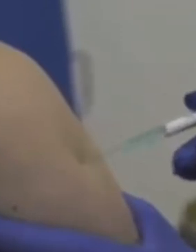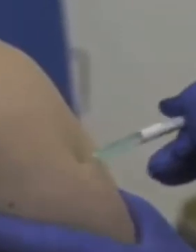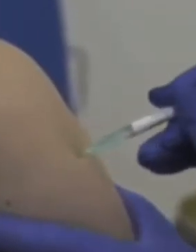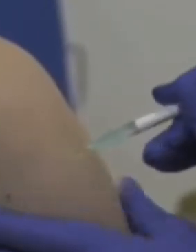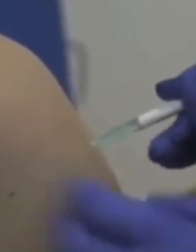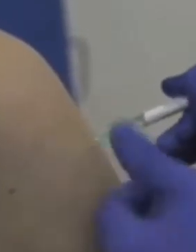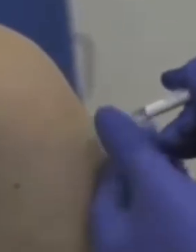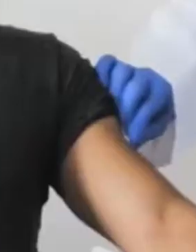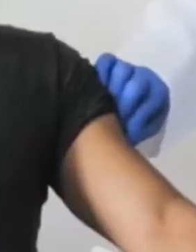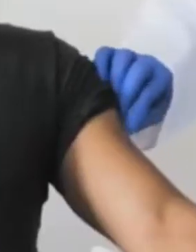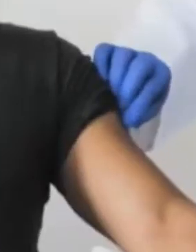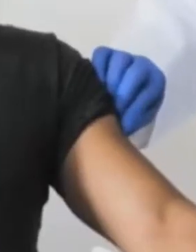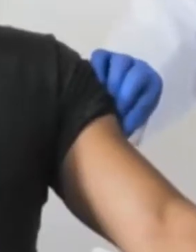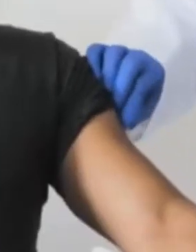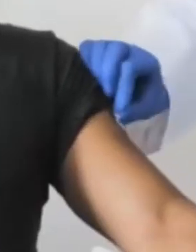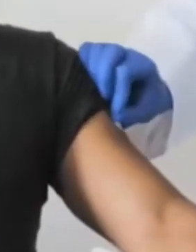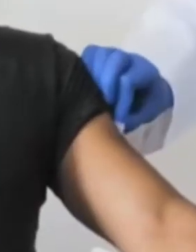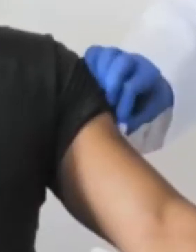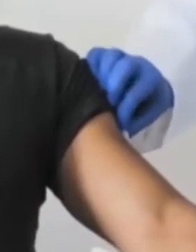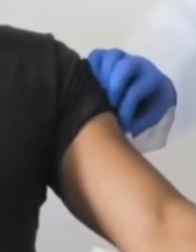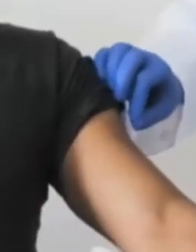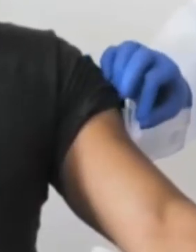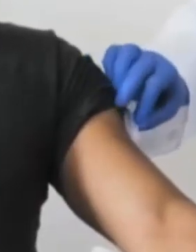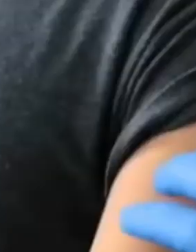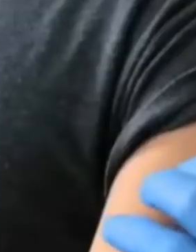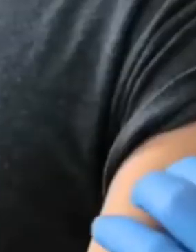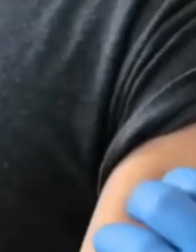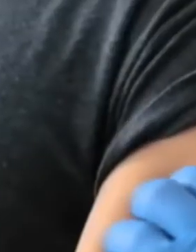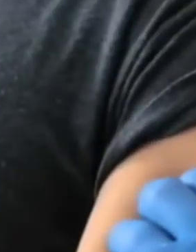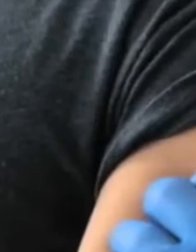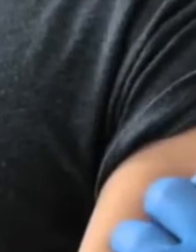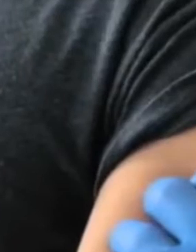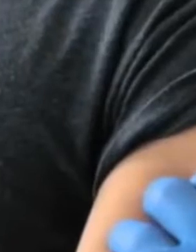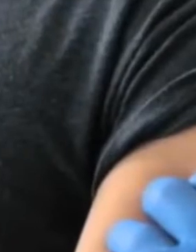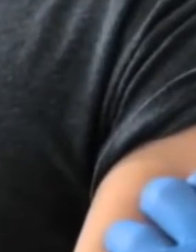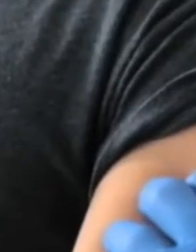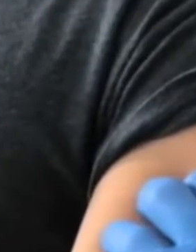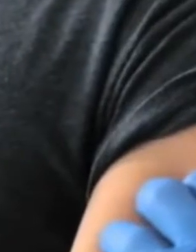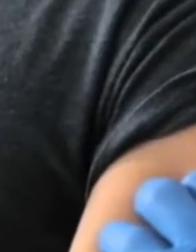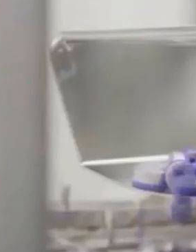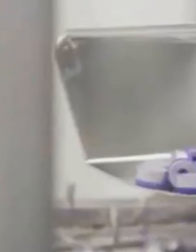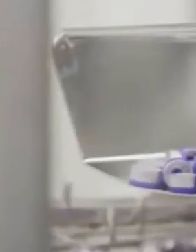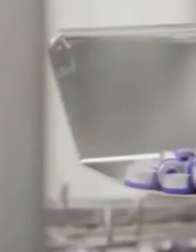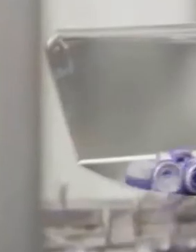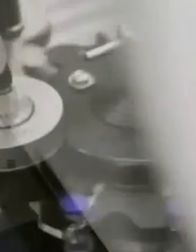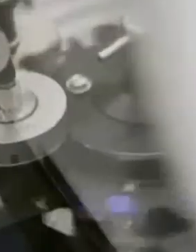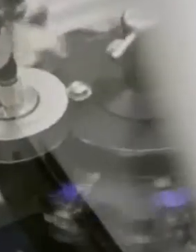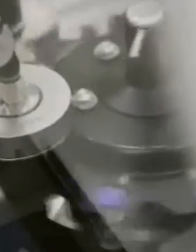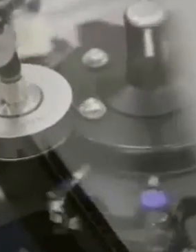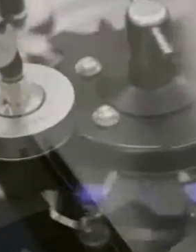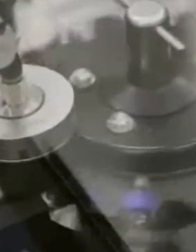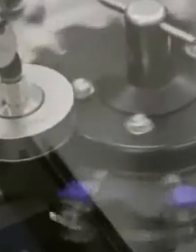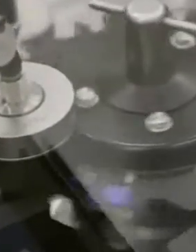.352.000 dosi, secondo le cifre comunicate dal commissario Figliuolo, chiamato però a sciogliere un altro nodo, quello della